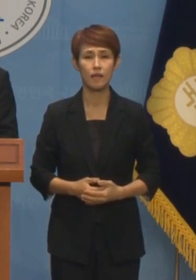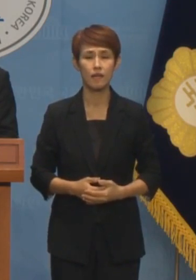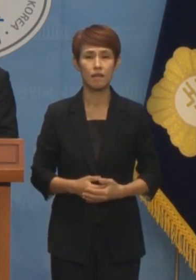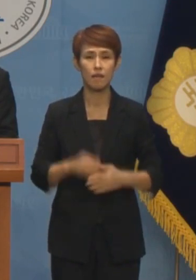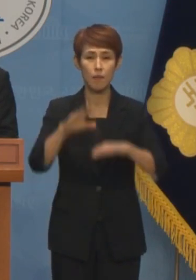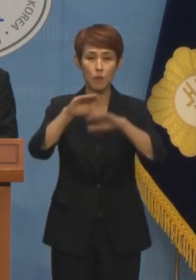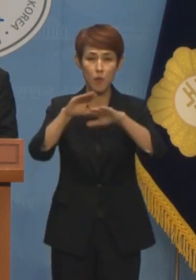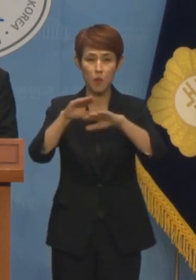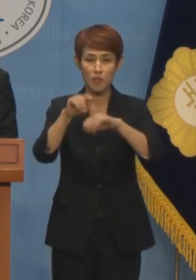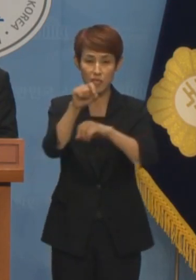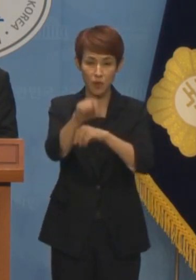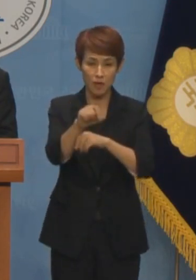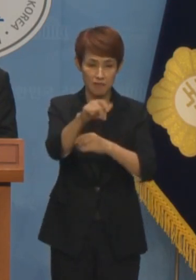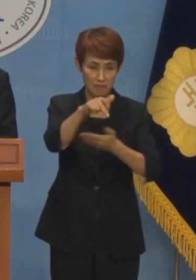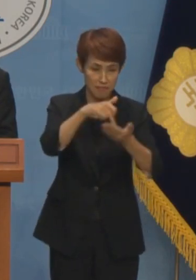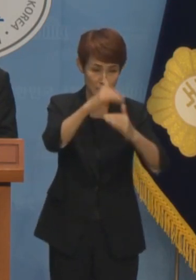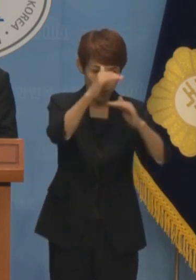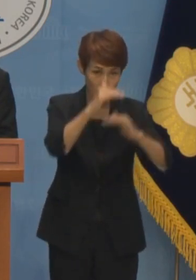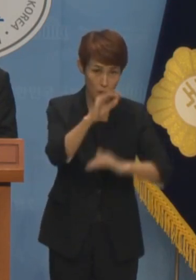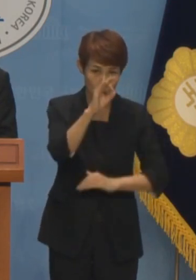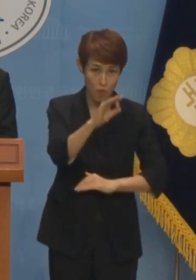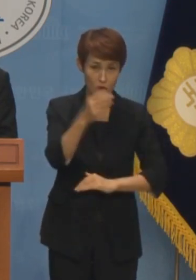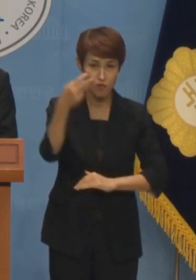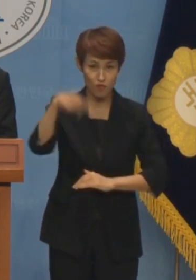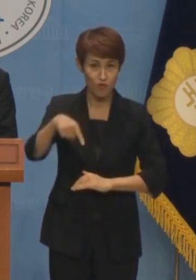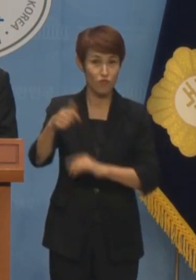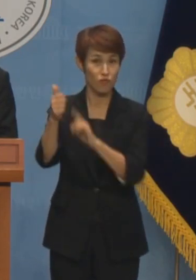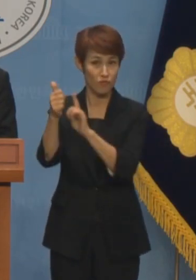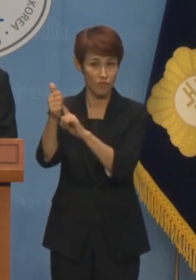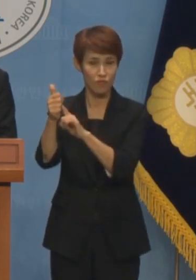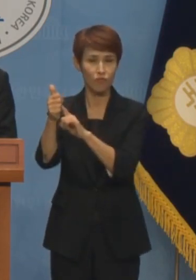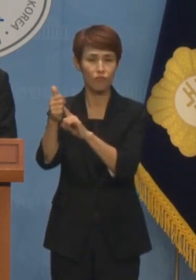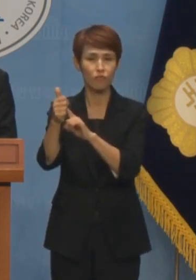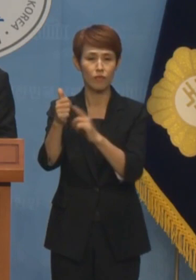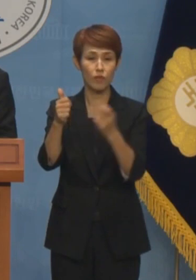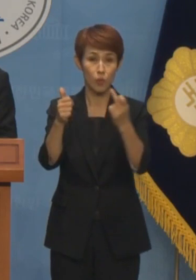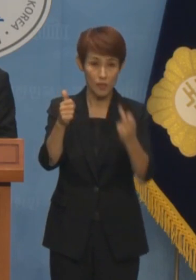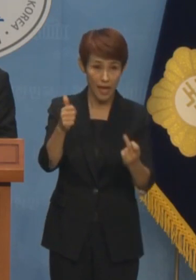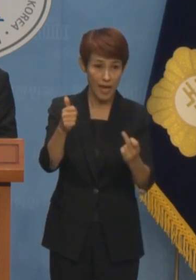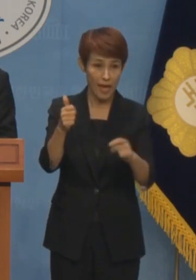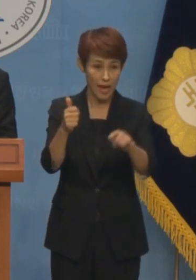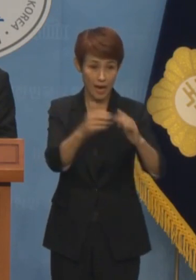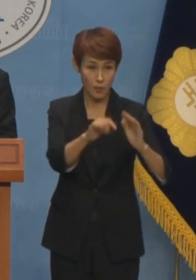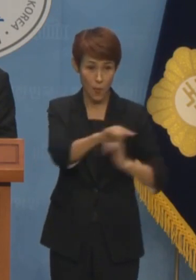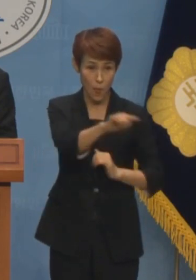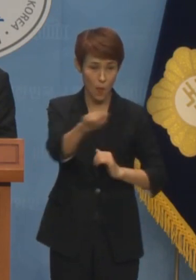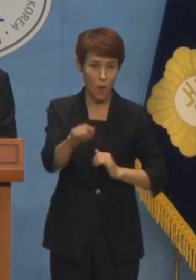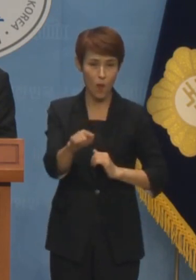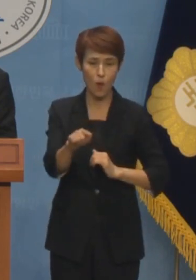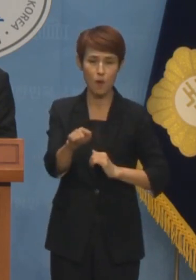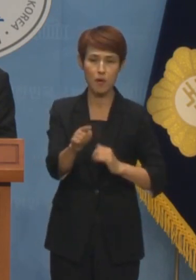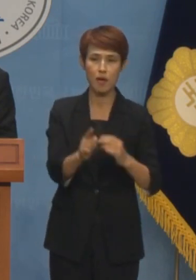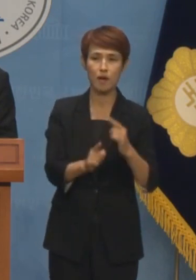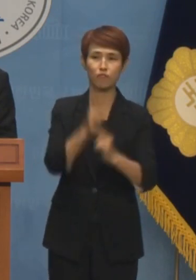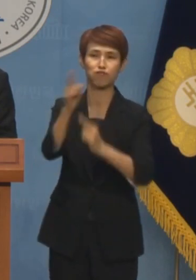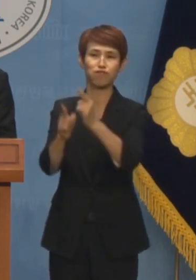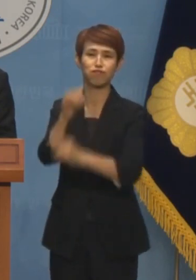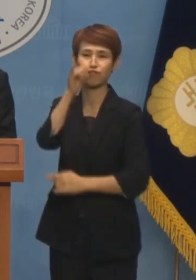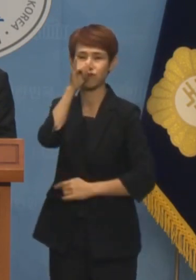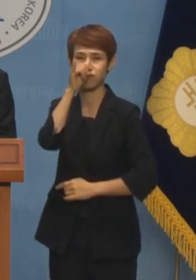방심위 직원의 메신저 내용에 따르면 류이림 위원장은 동생 등 자신의 일가가 민원을 제기했다고 보고한